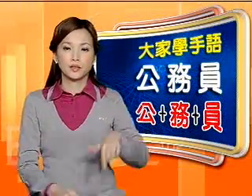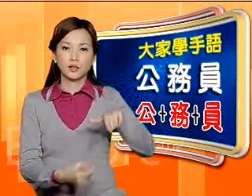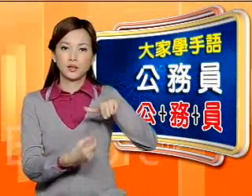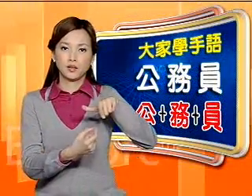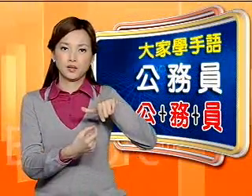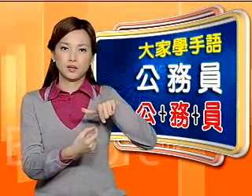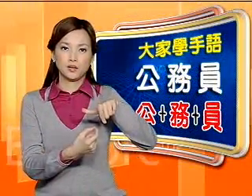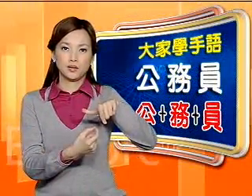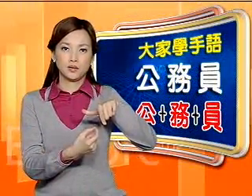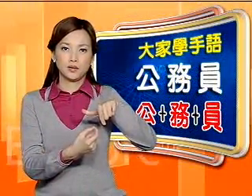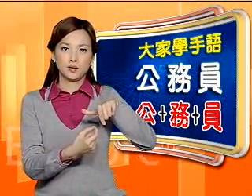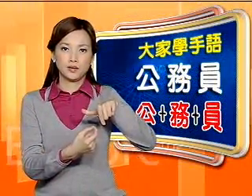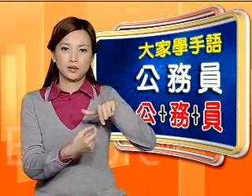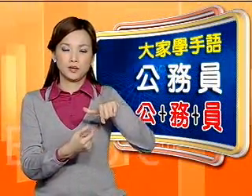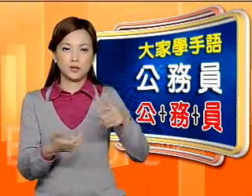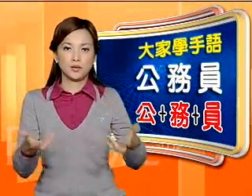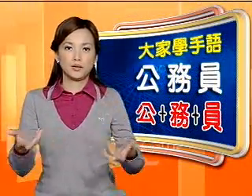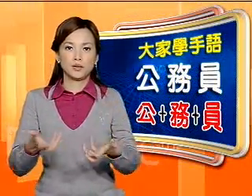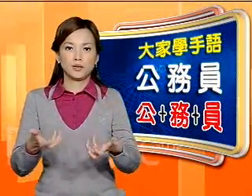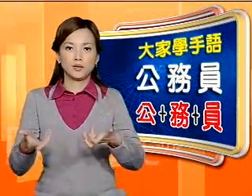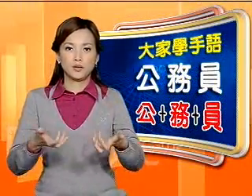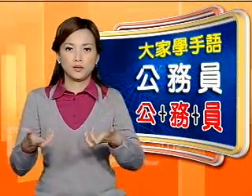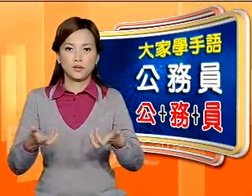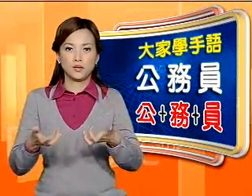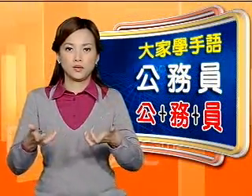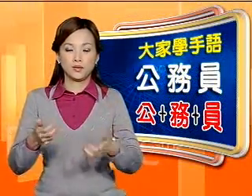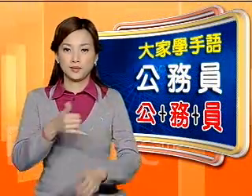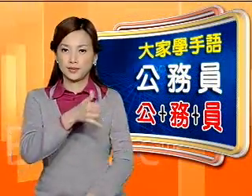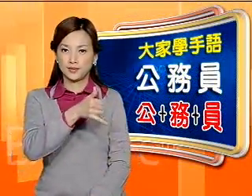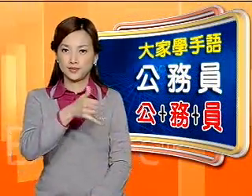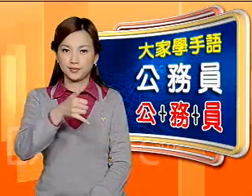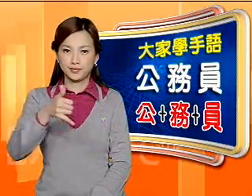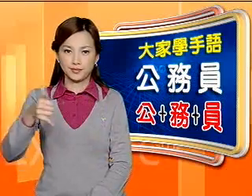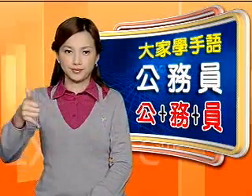字比出公物圆